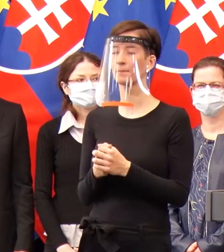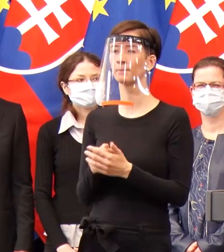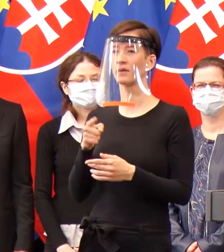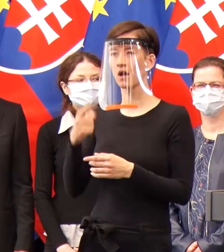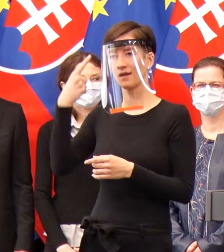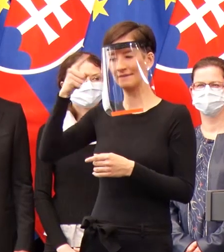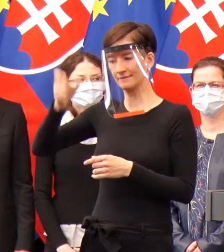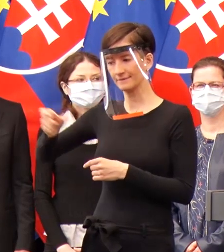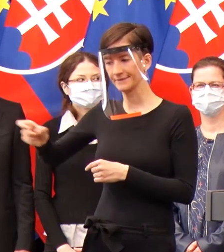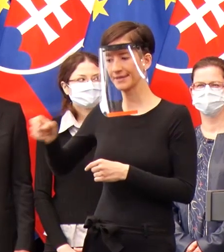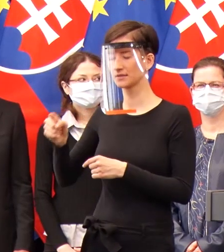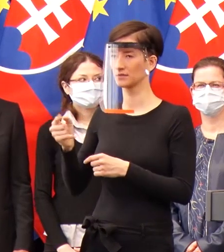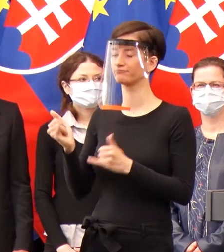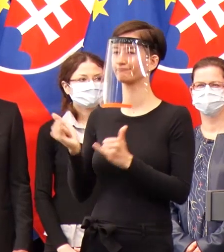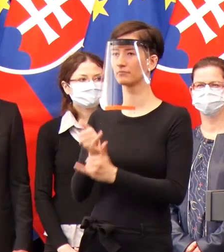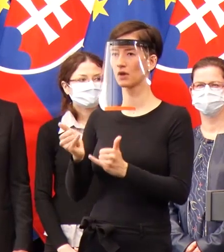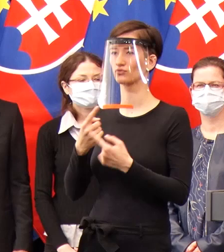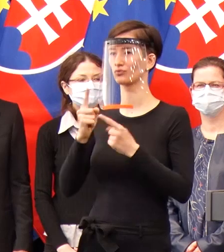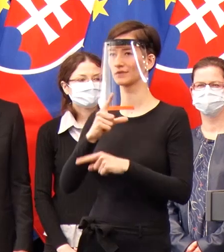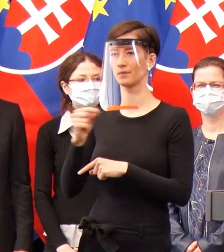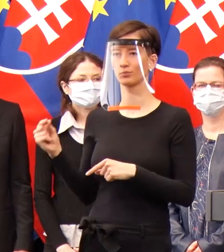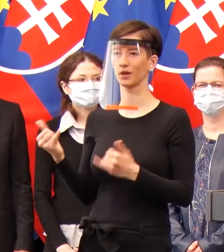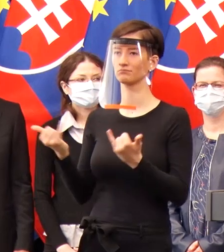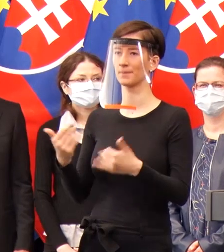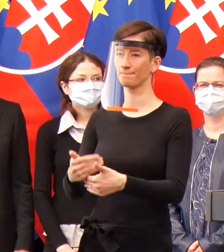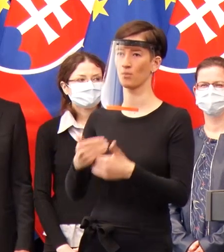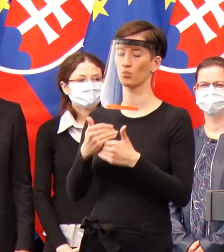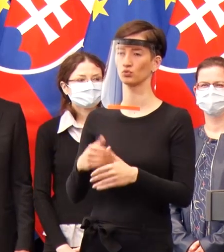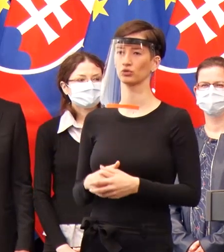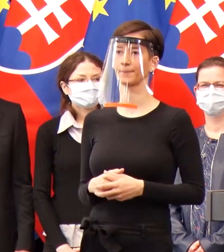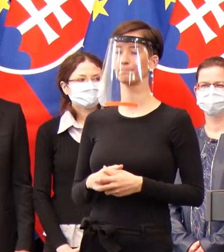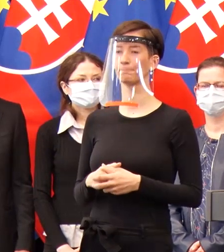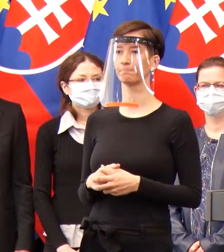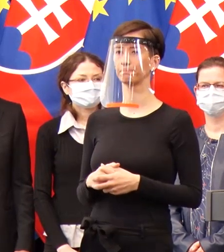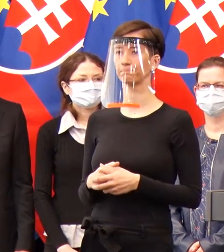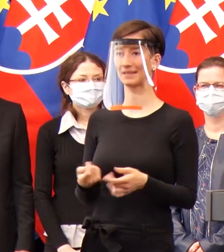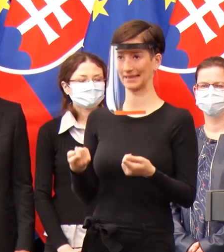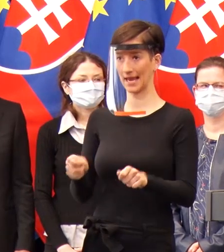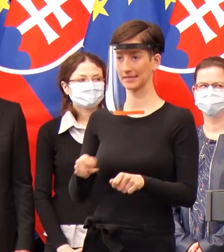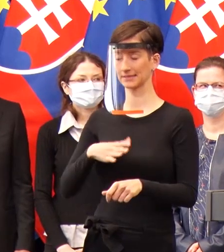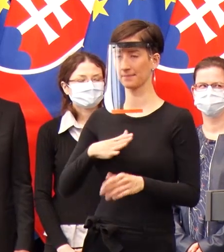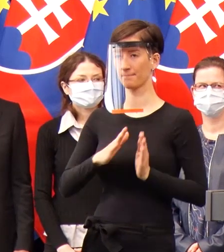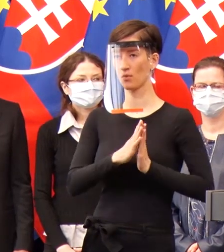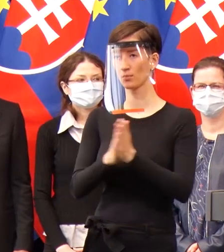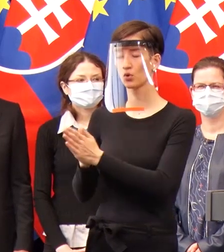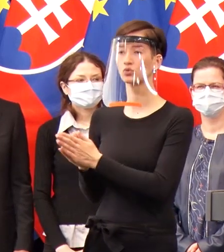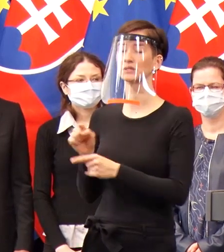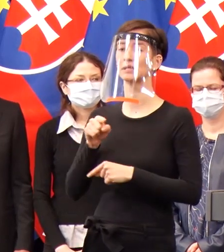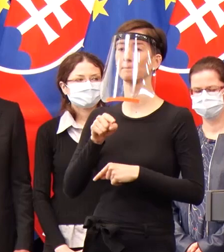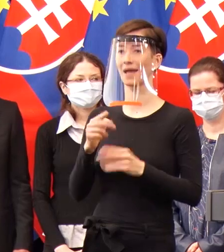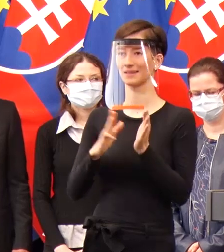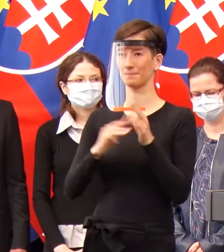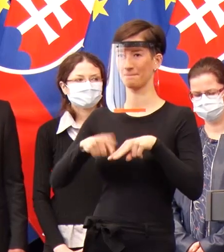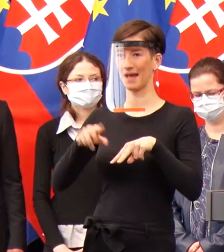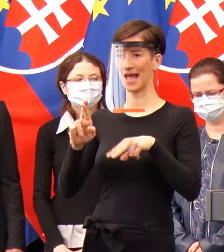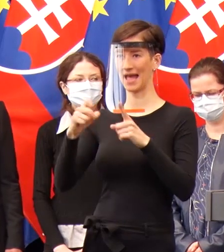vedia skutočne pomôcť Slovenskej republike. Na záver by som chcel poprosiť pána inžiniera Marka z firmy